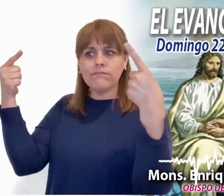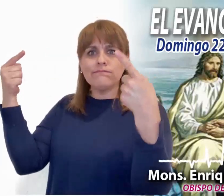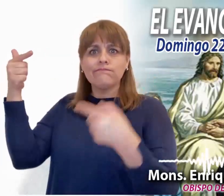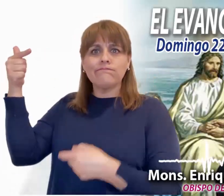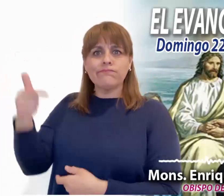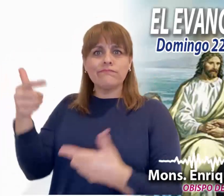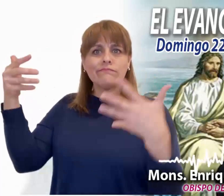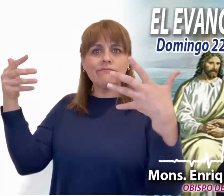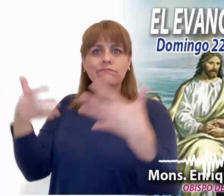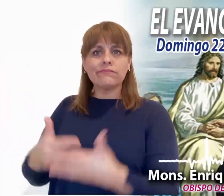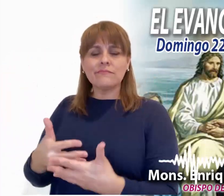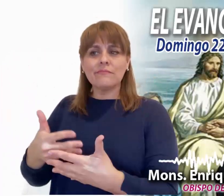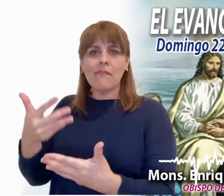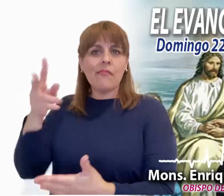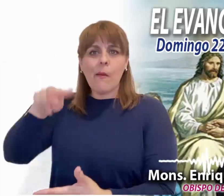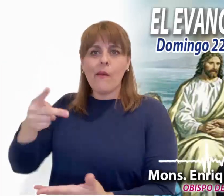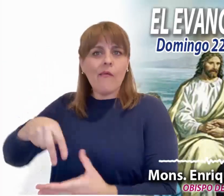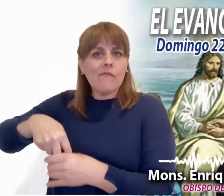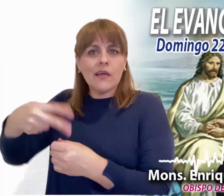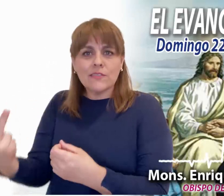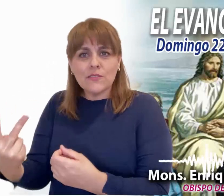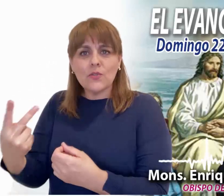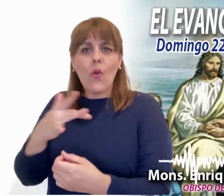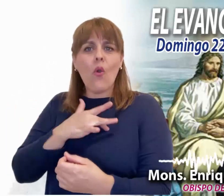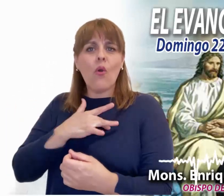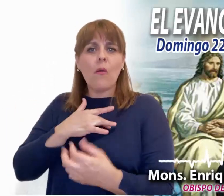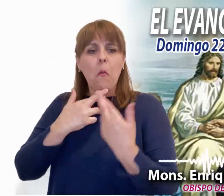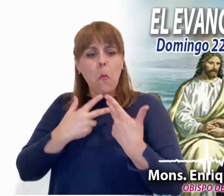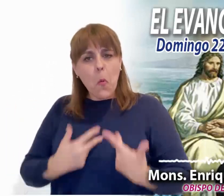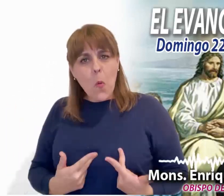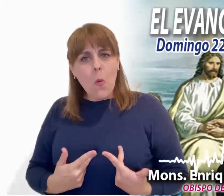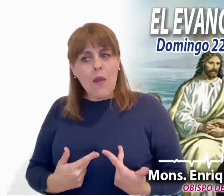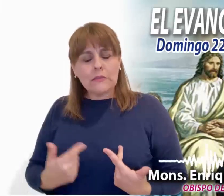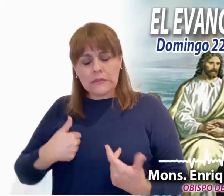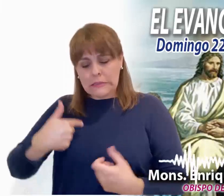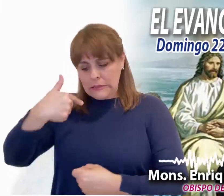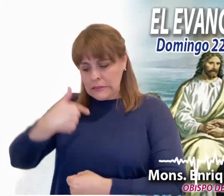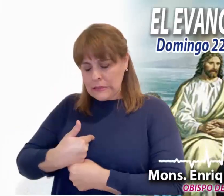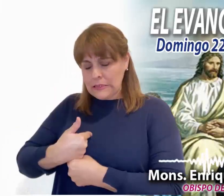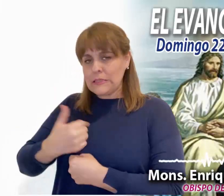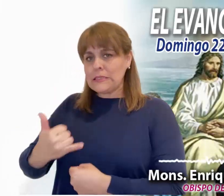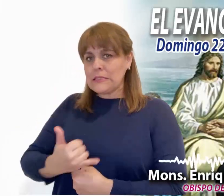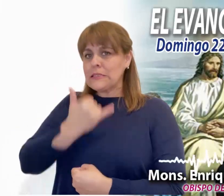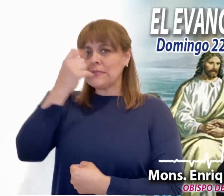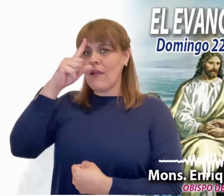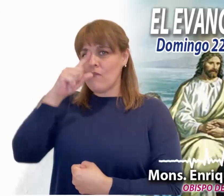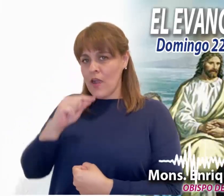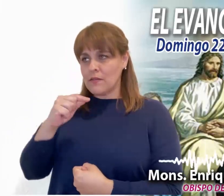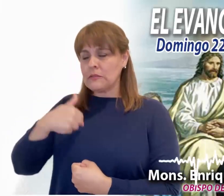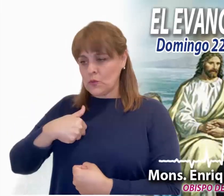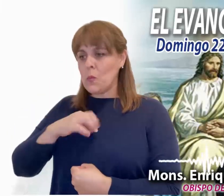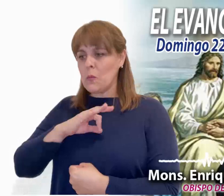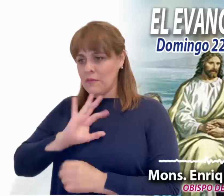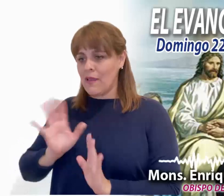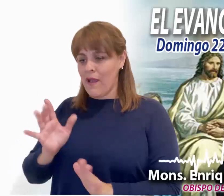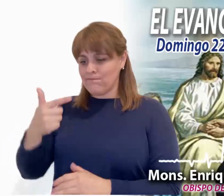nos hemos encontrado con las manos vacías y con el corazón agrietado. Por eso hoy, reconociendo nuestros errores,